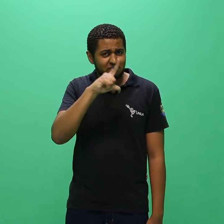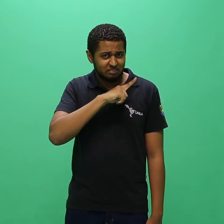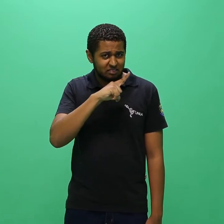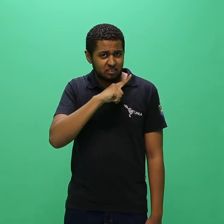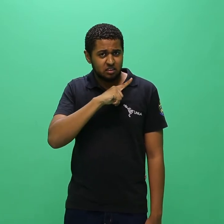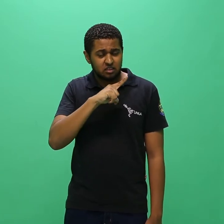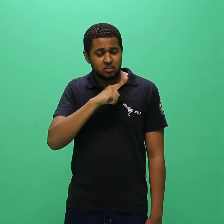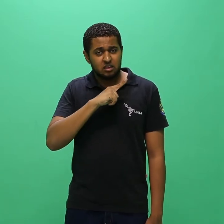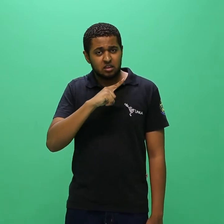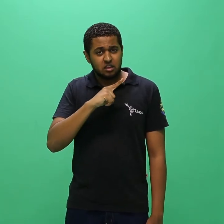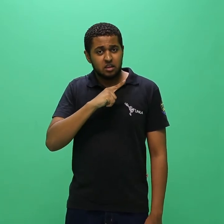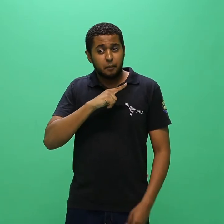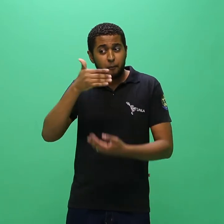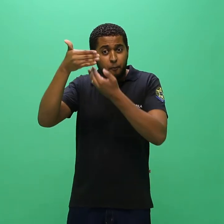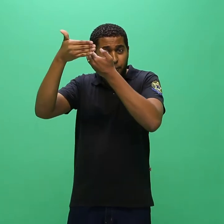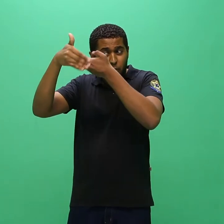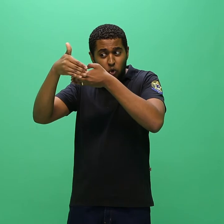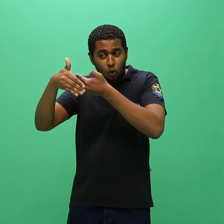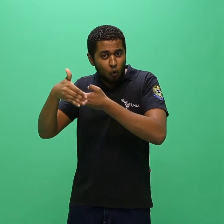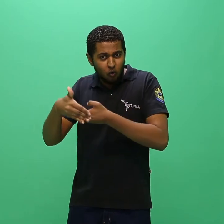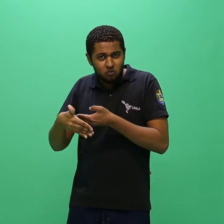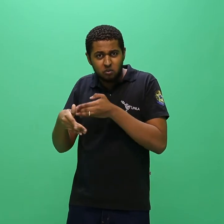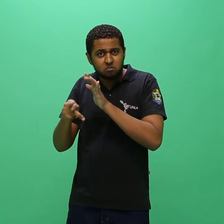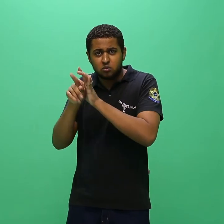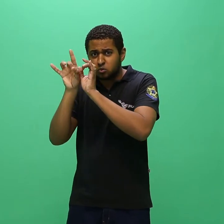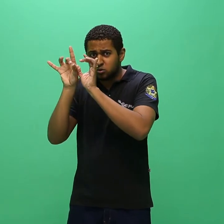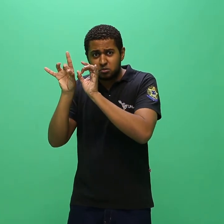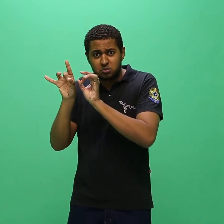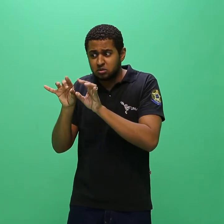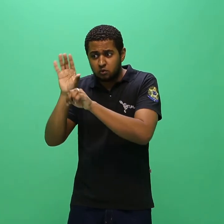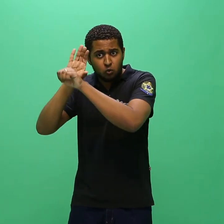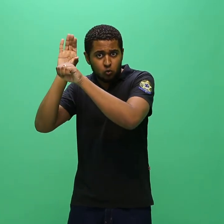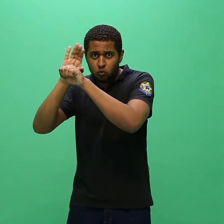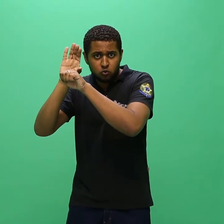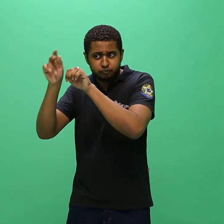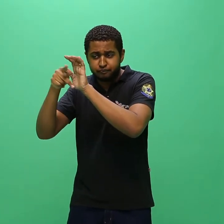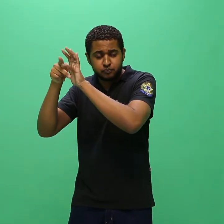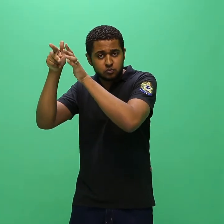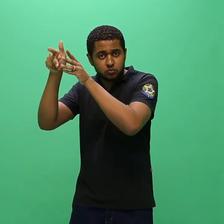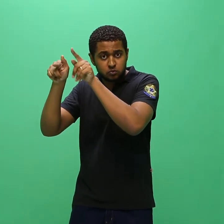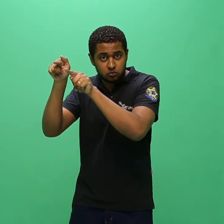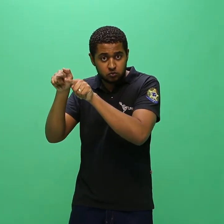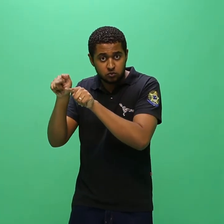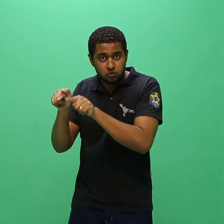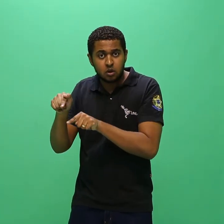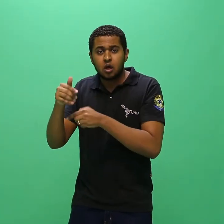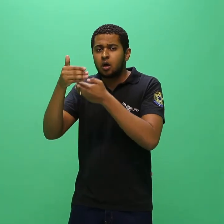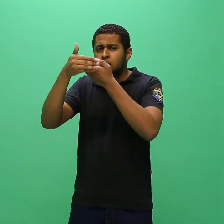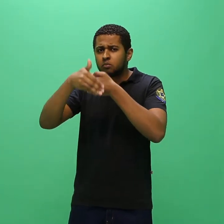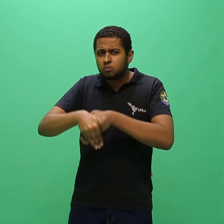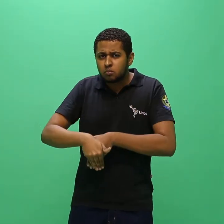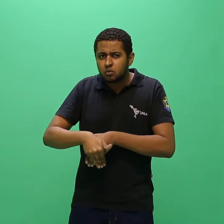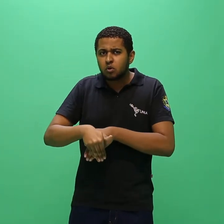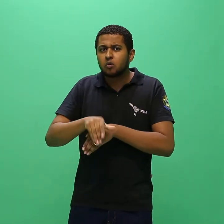específica, prova, será desclassificado o candidato que não alcançar a nota mínima